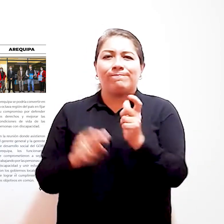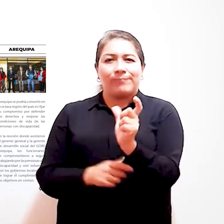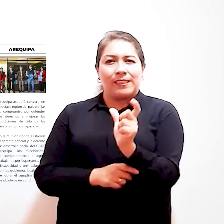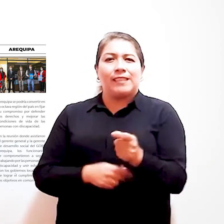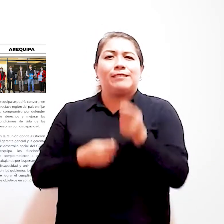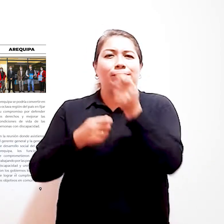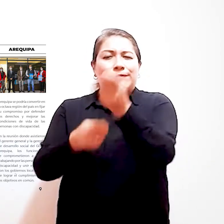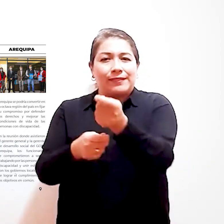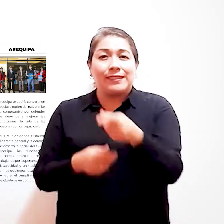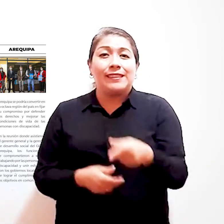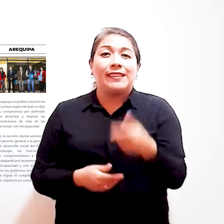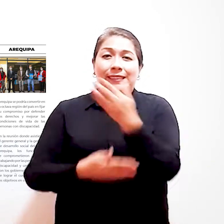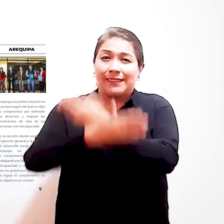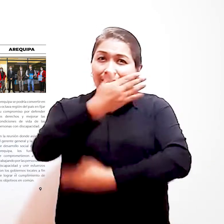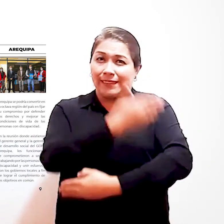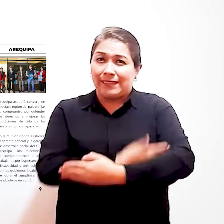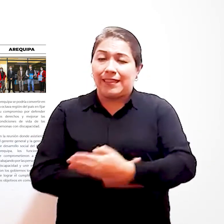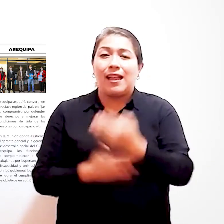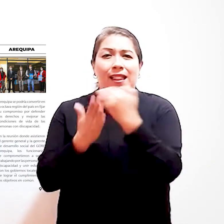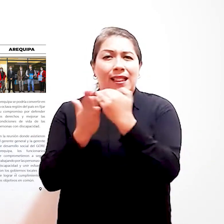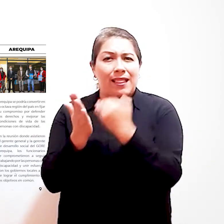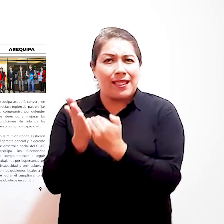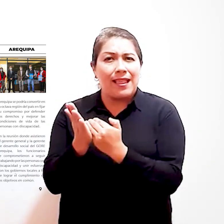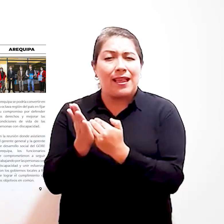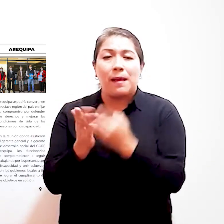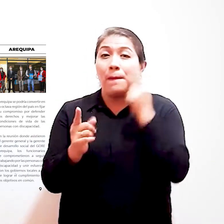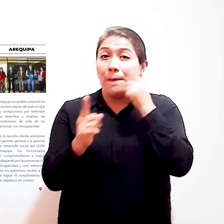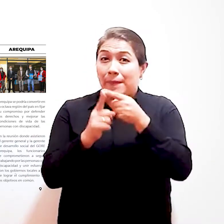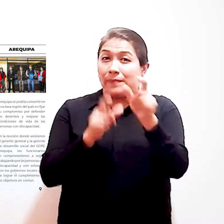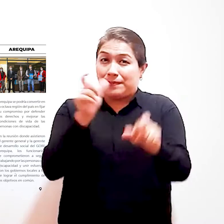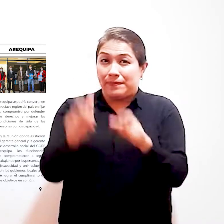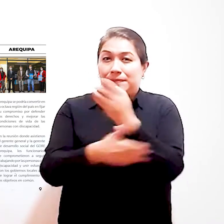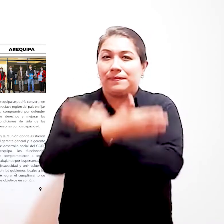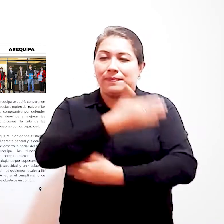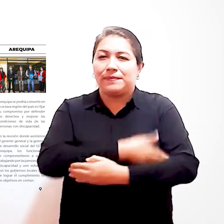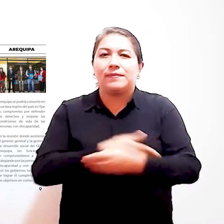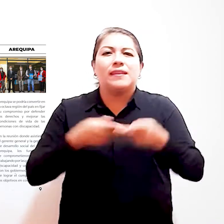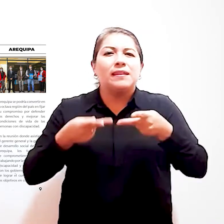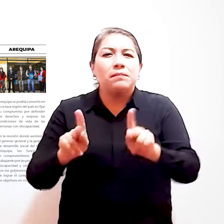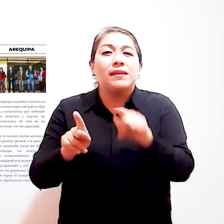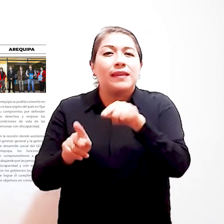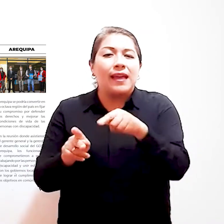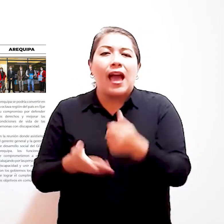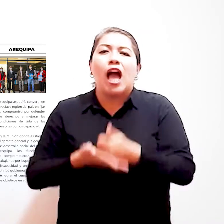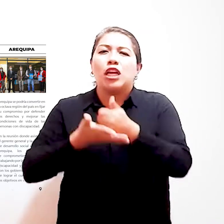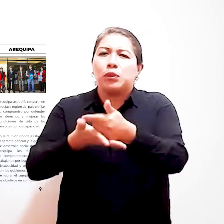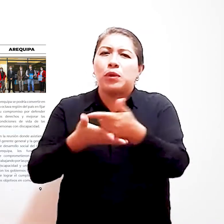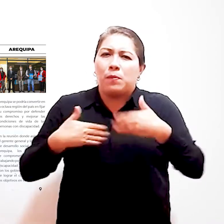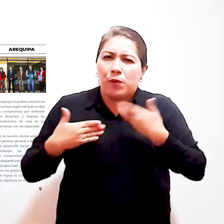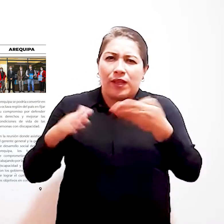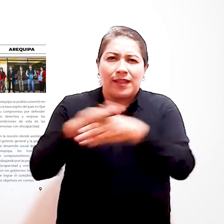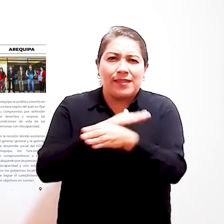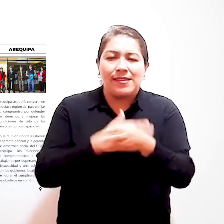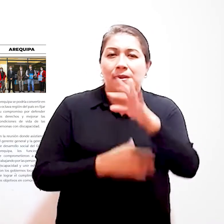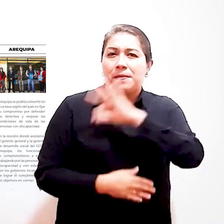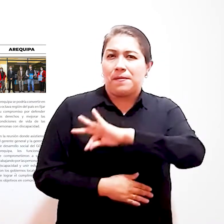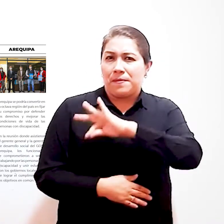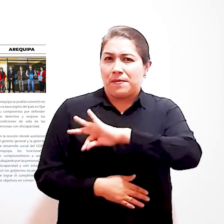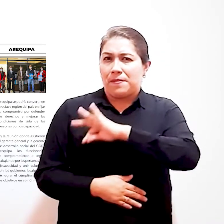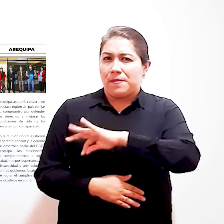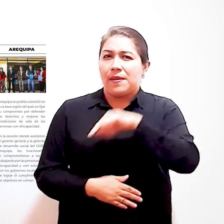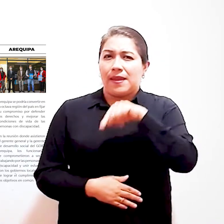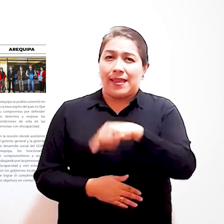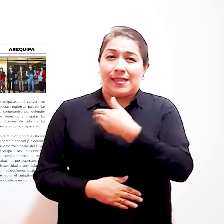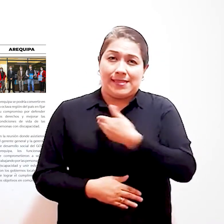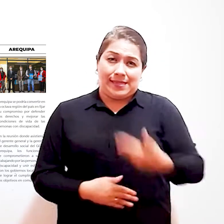carnes de discapacidad y la resolución de inscripción ante el Registro Nacional de las Personas con Discapacidad que les permitirá acceder a los